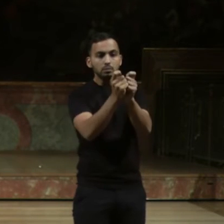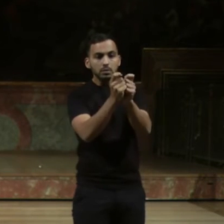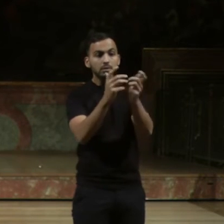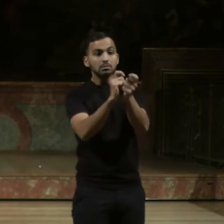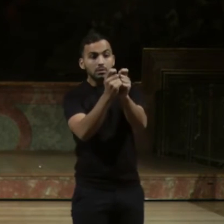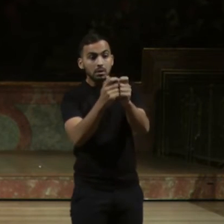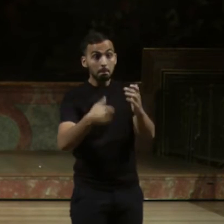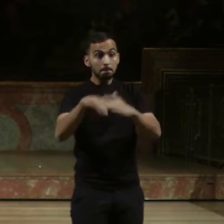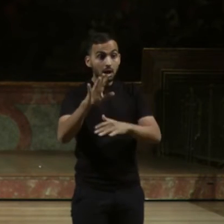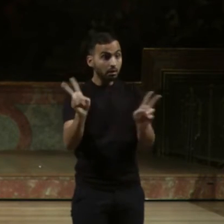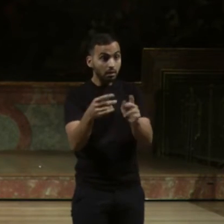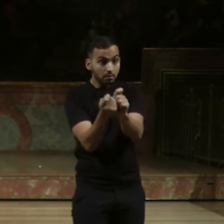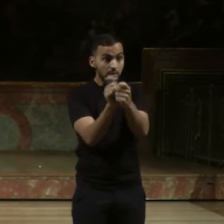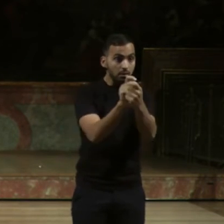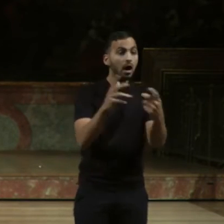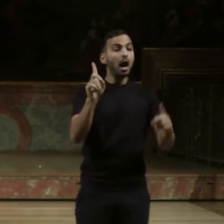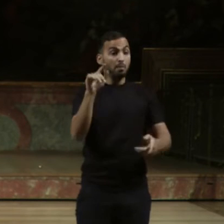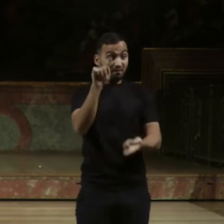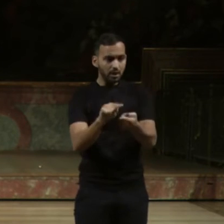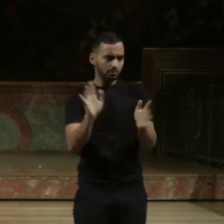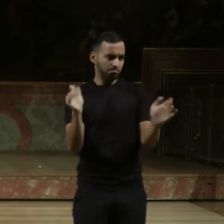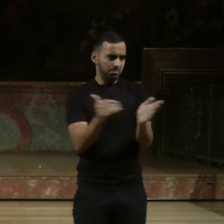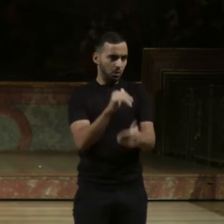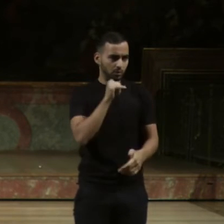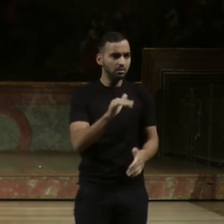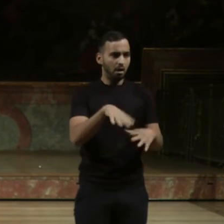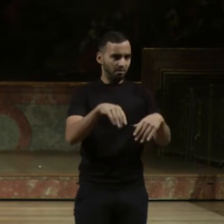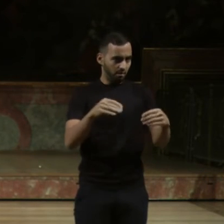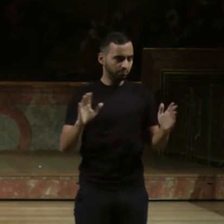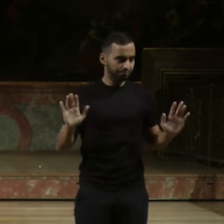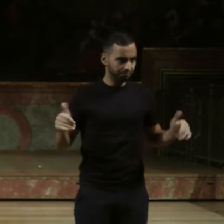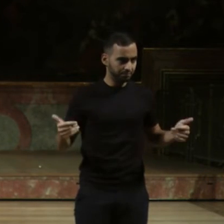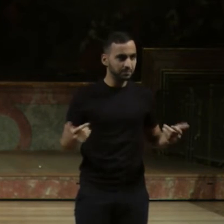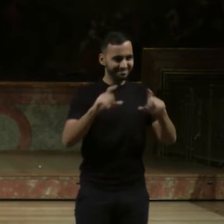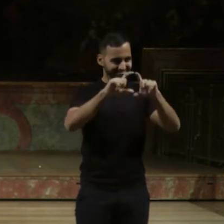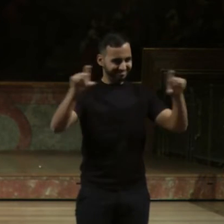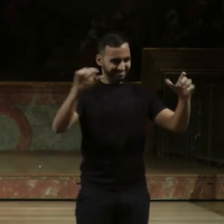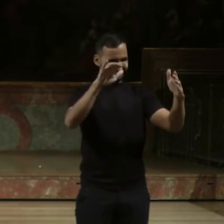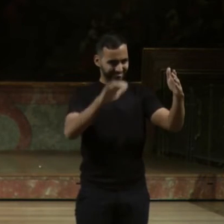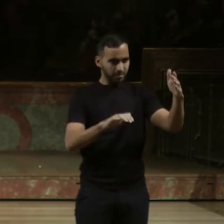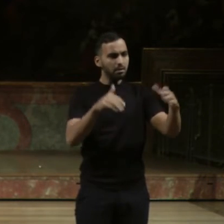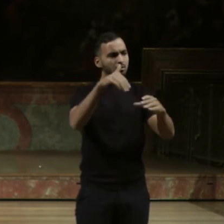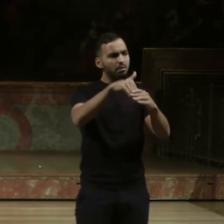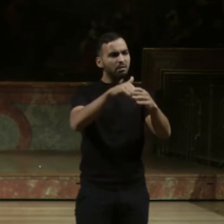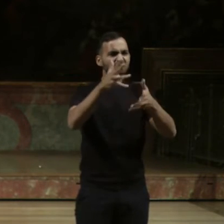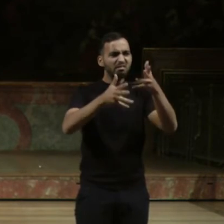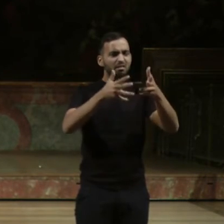leider nicht, aber weniger schon gar nicht. Das ist für mich ein Sinnbild für unsere Gesellschaft,